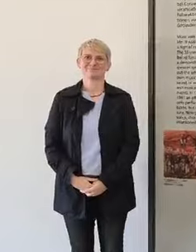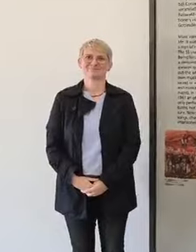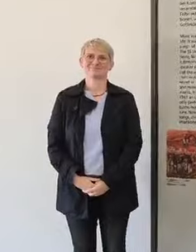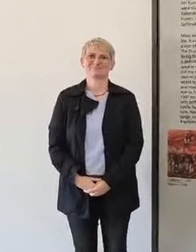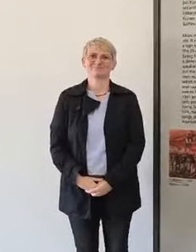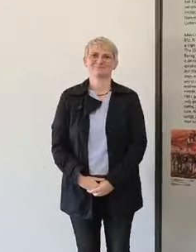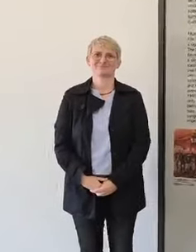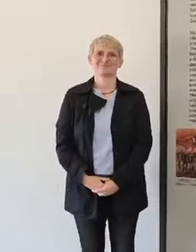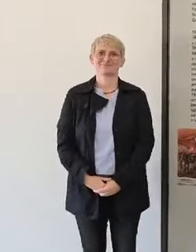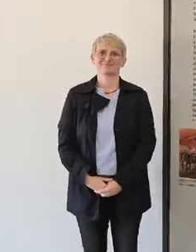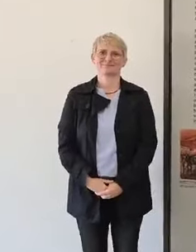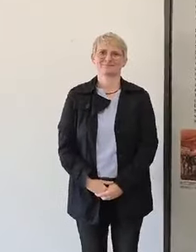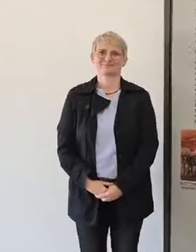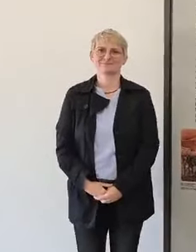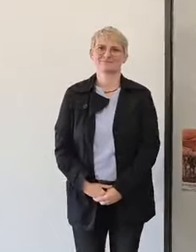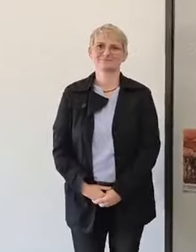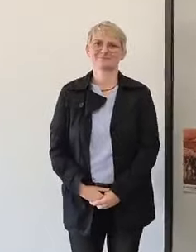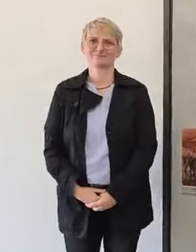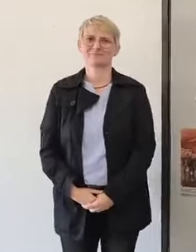Zuschauen. Vielen Dank. Thank you.